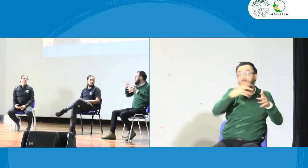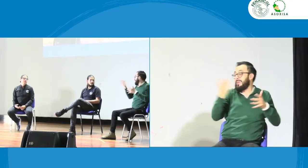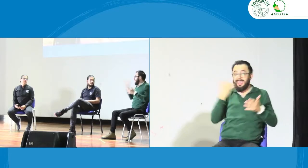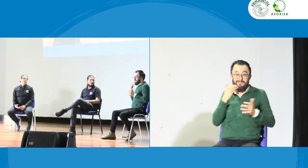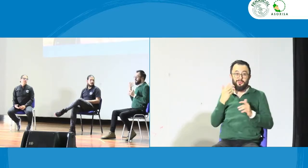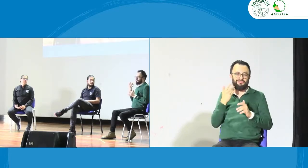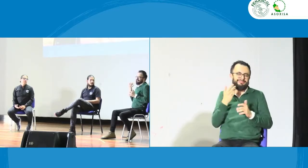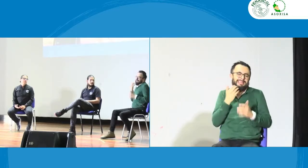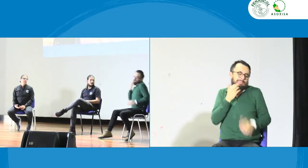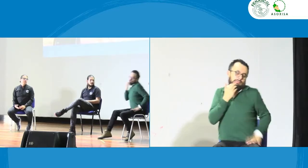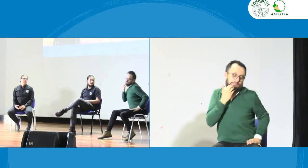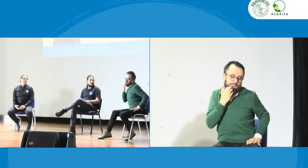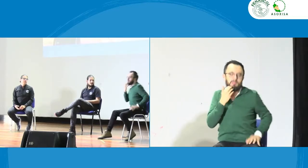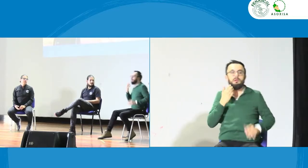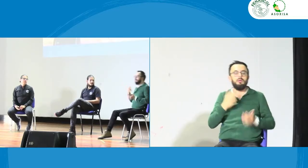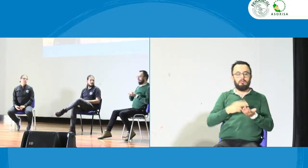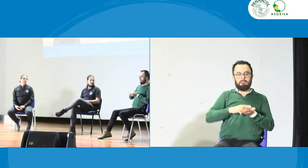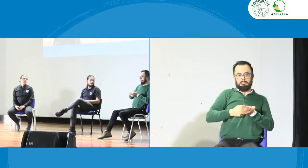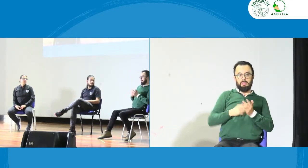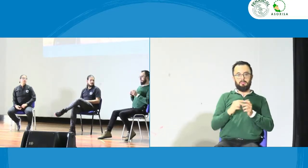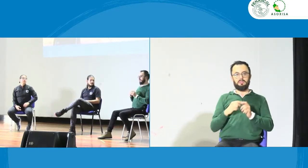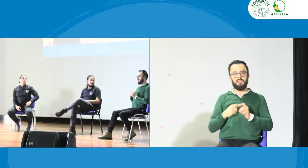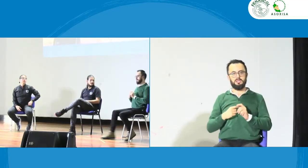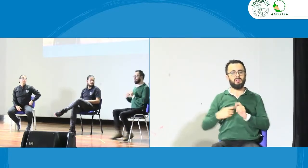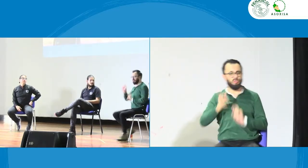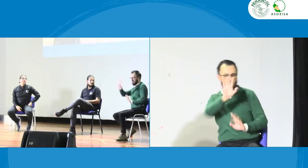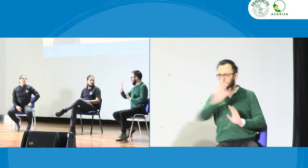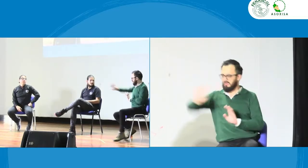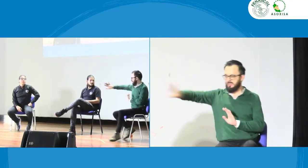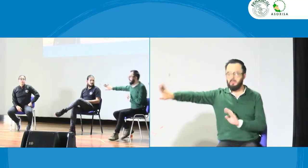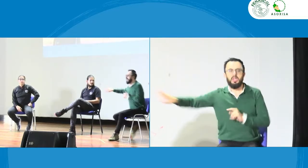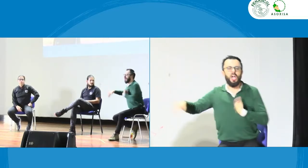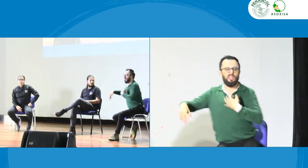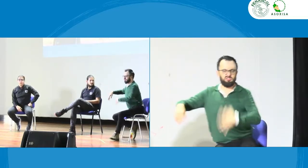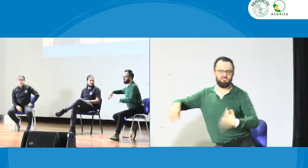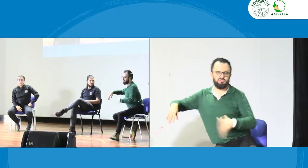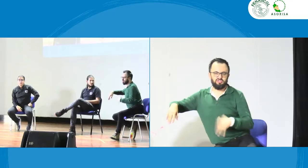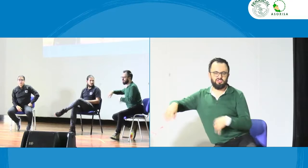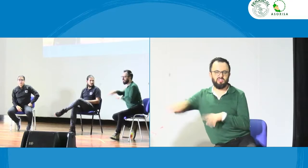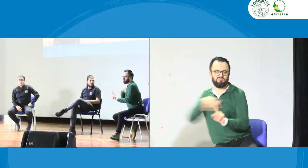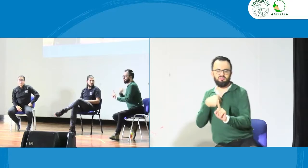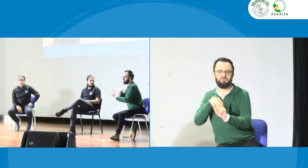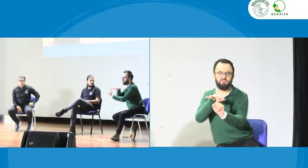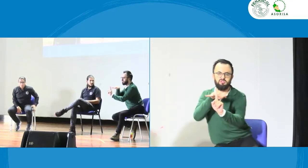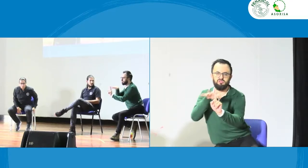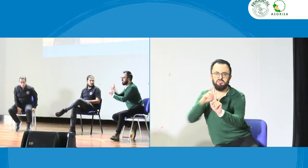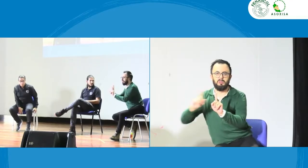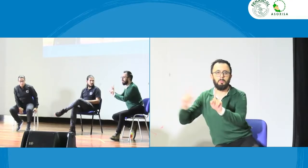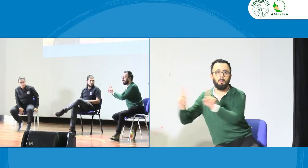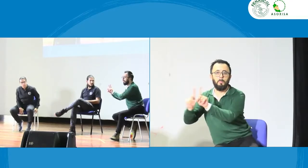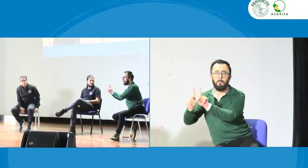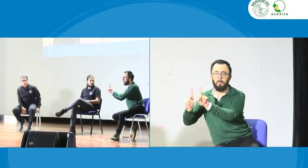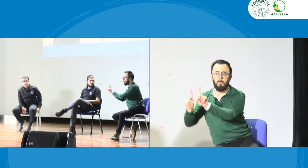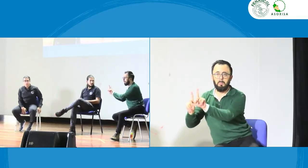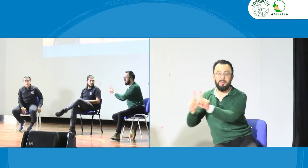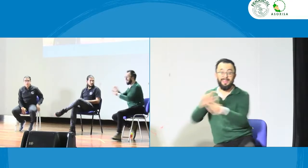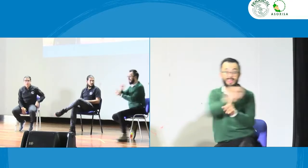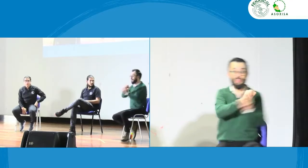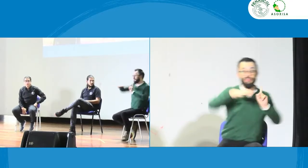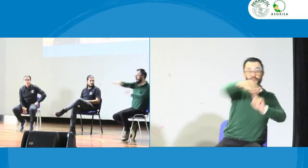lo saben hay ese desconocimiento y por ejemplo digamos que uno como intérprete empieza a hacer ese proceso de incidencia y deja de